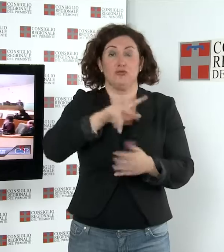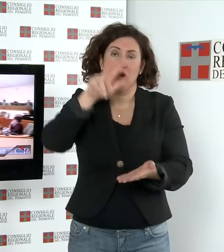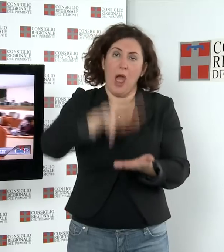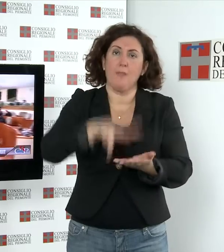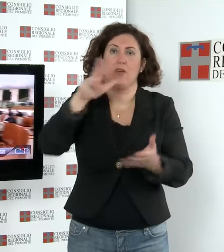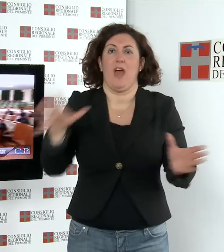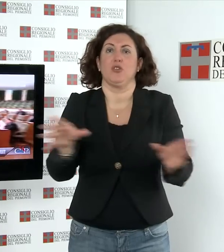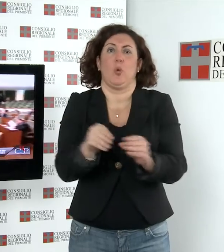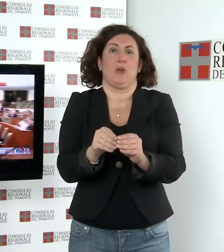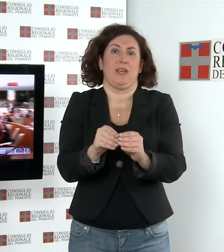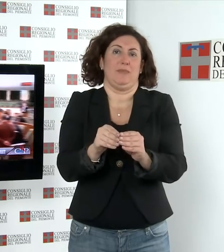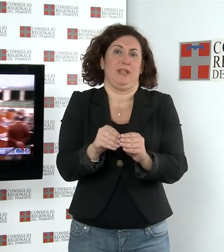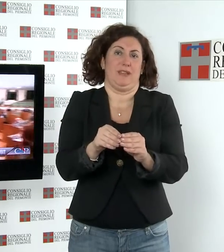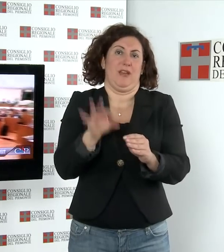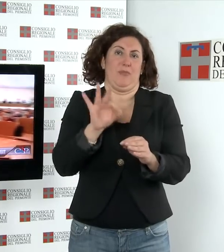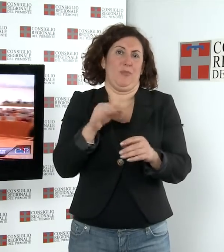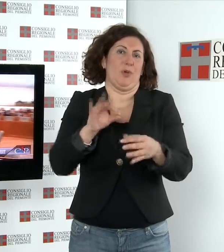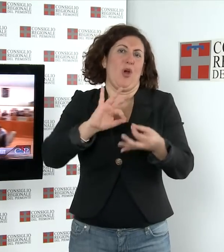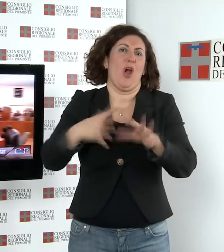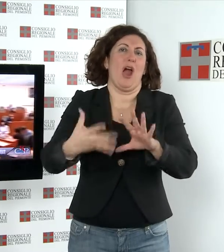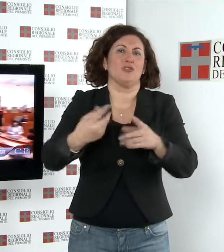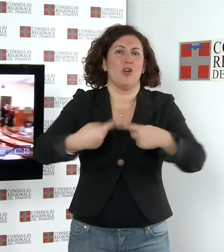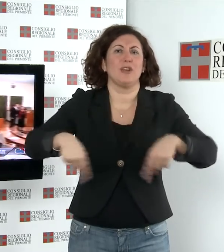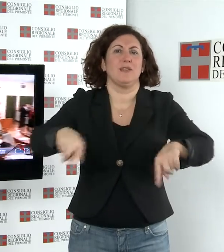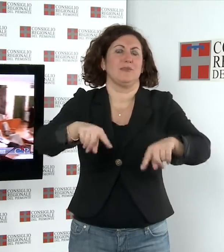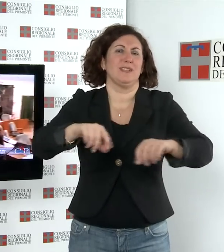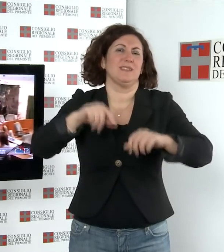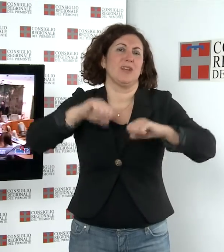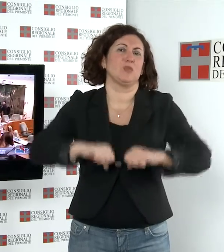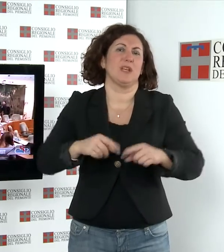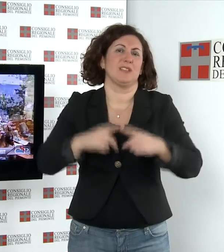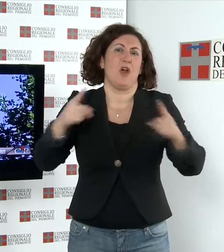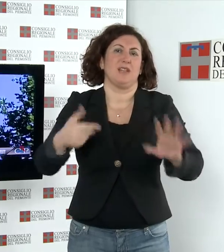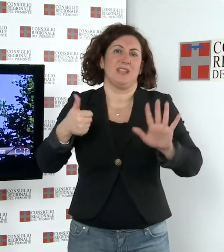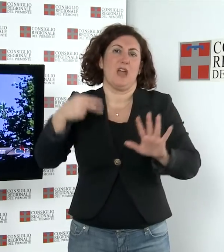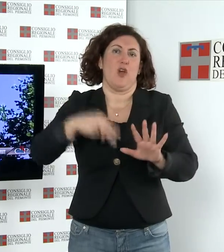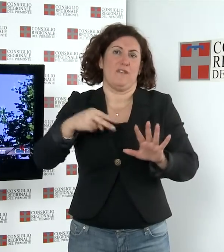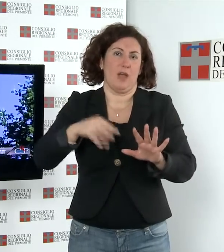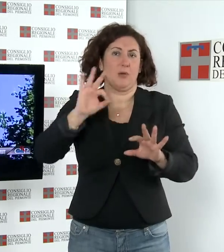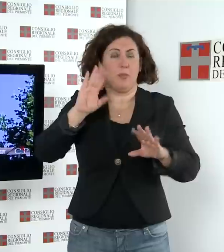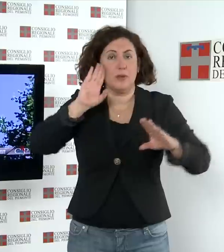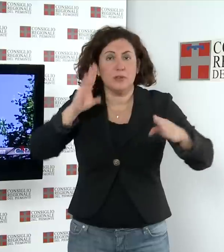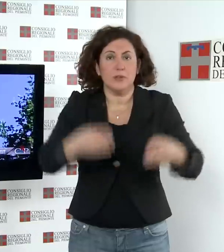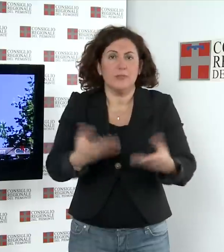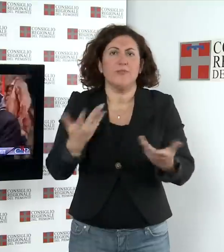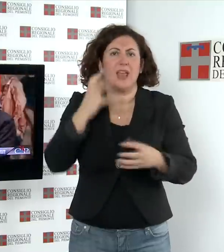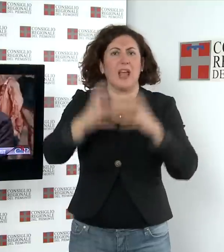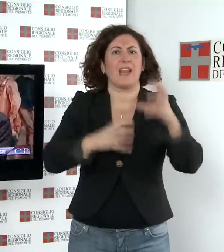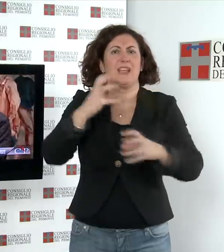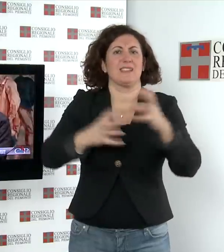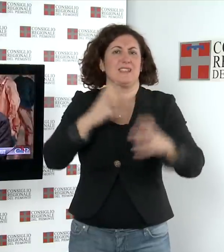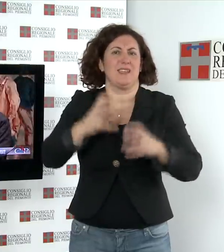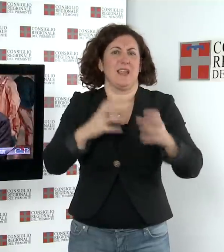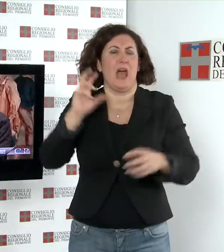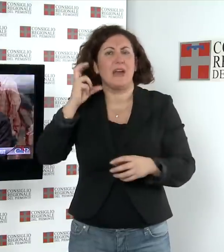'unanimità a conclusione della seduta straordinaria del 6 novembre dedicata alla crisi dell'emittenza radio-televisiva locale